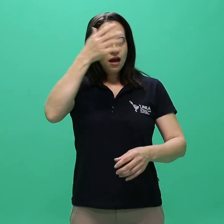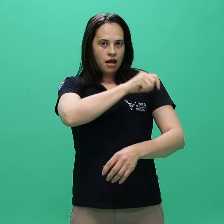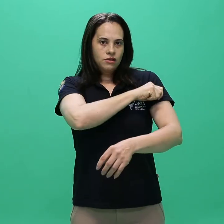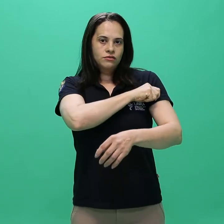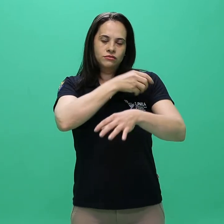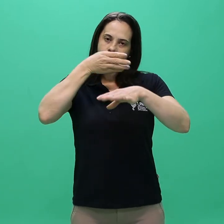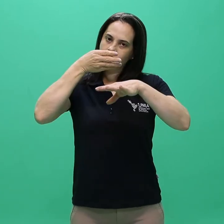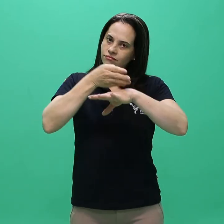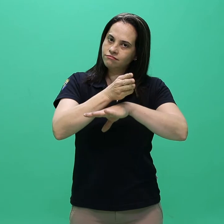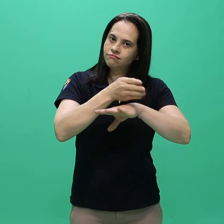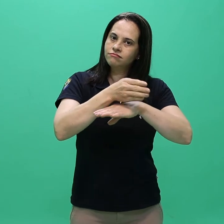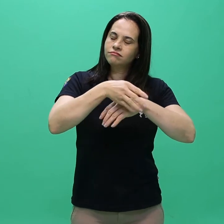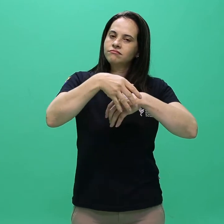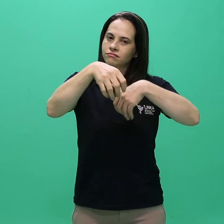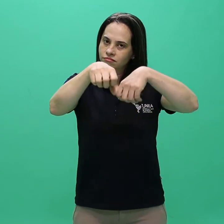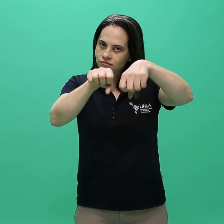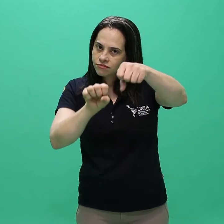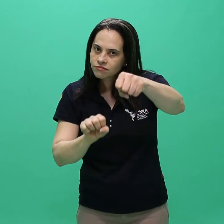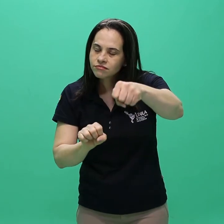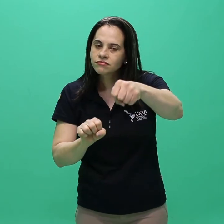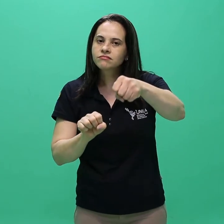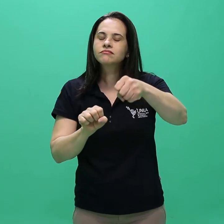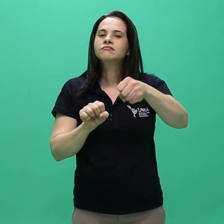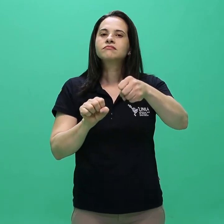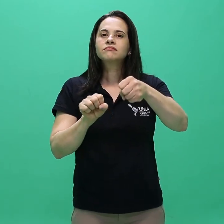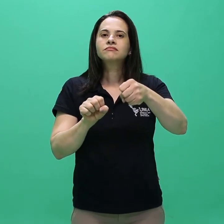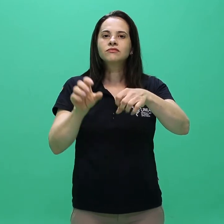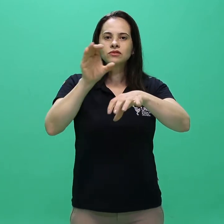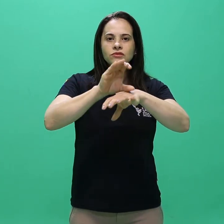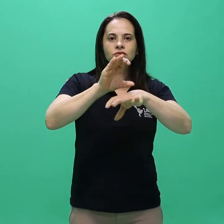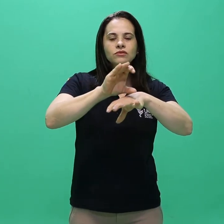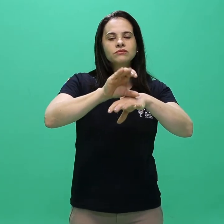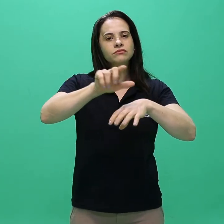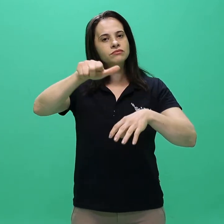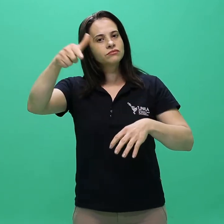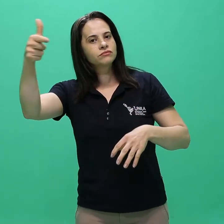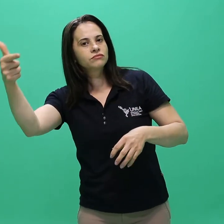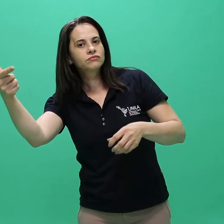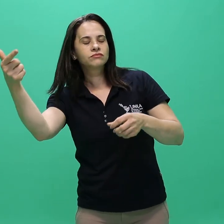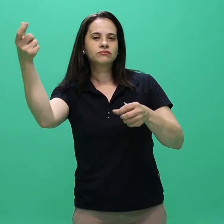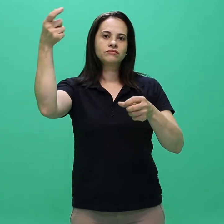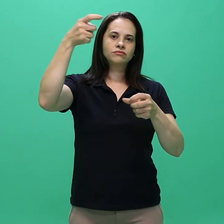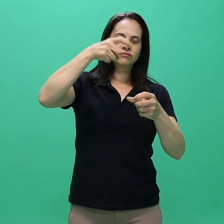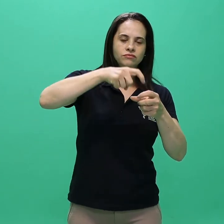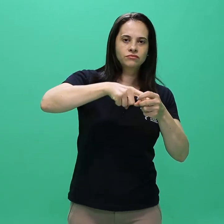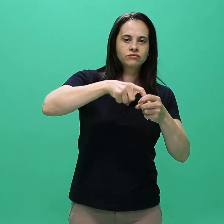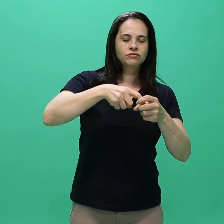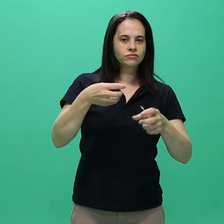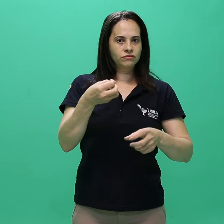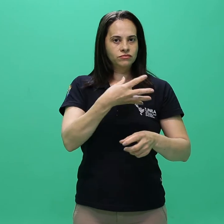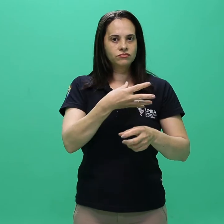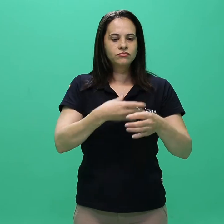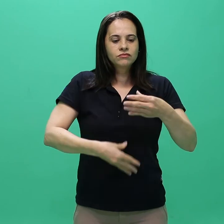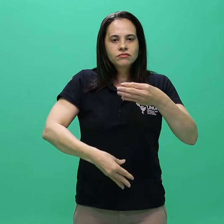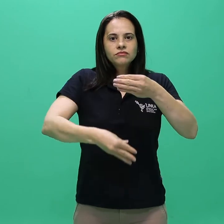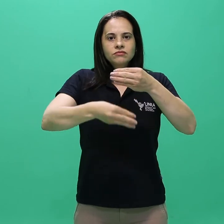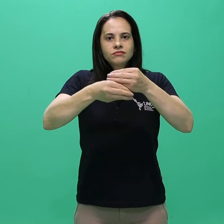serão vinculados à turma 2019.1, sendo possível a matrícula em